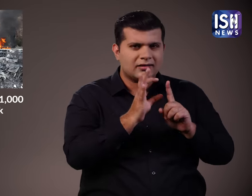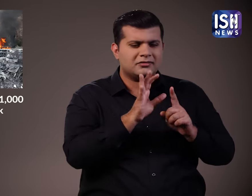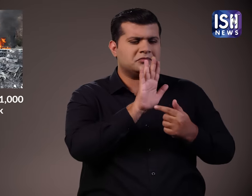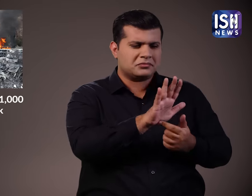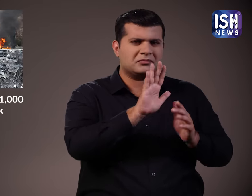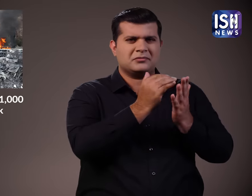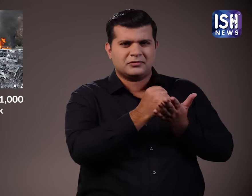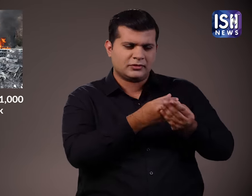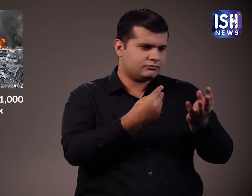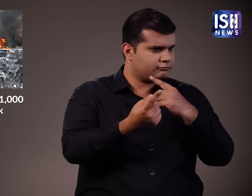वाले थे